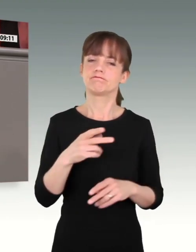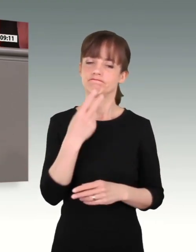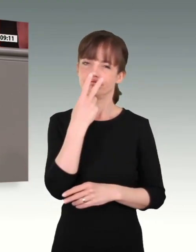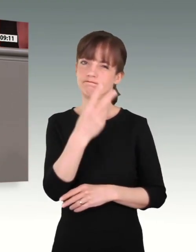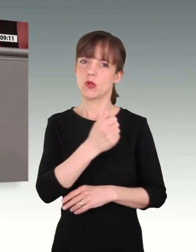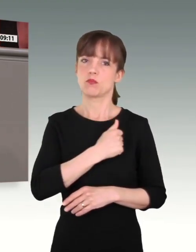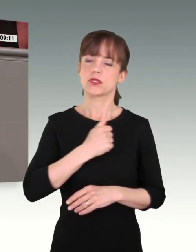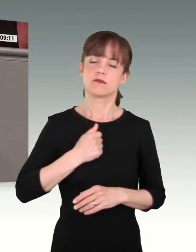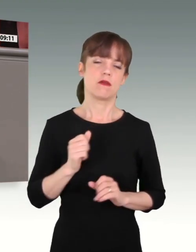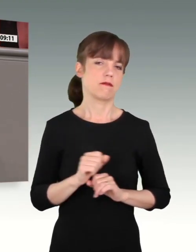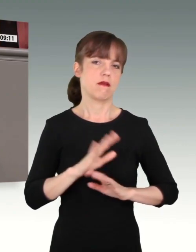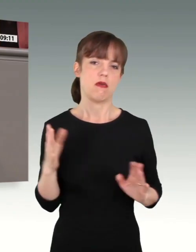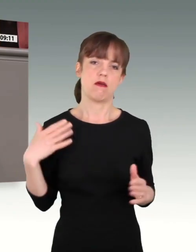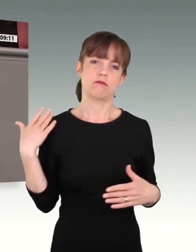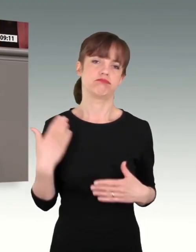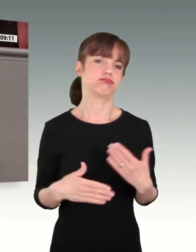Weg ist.